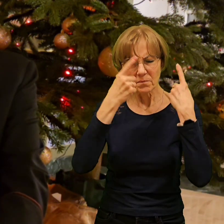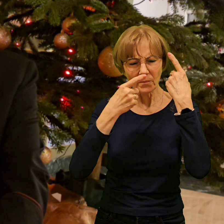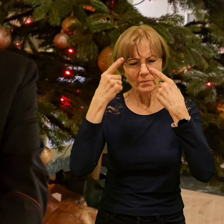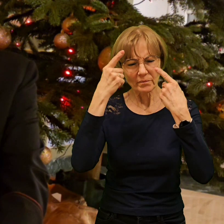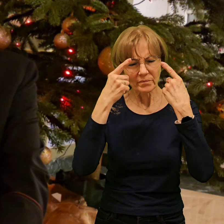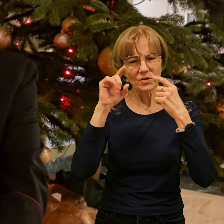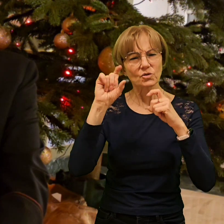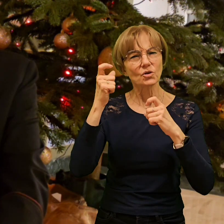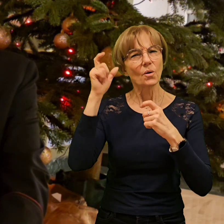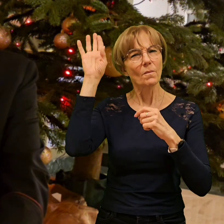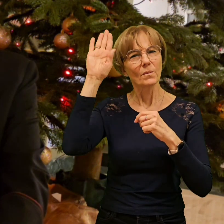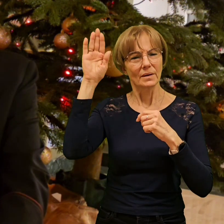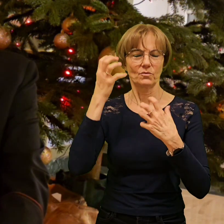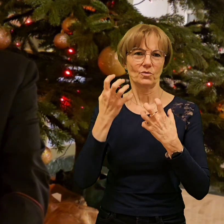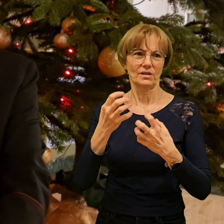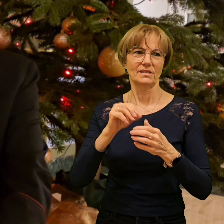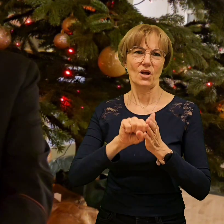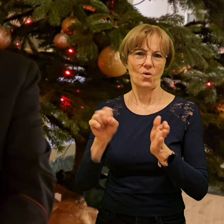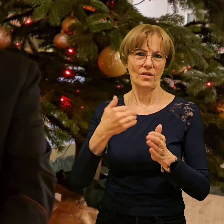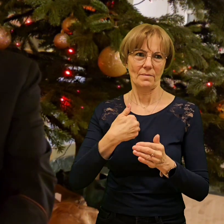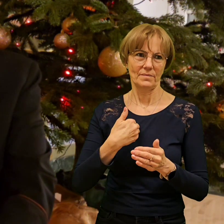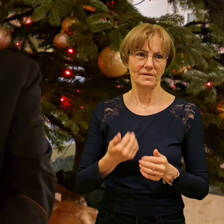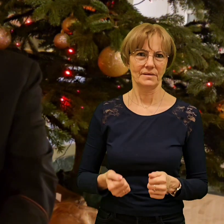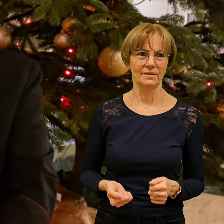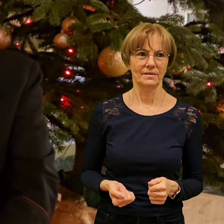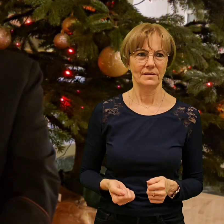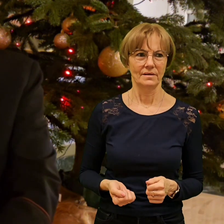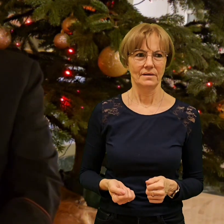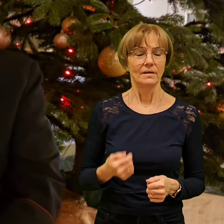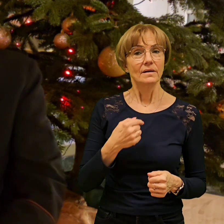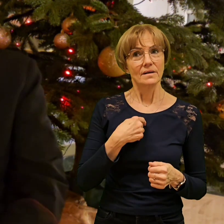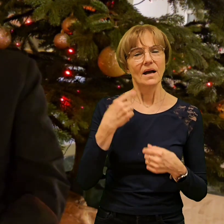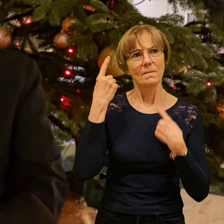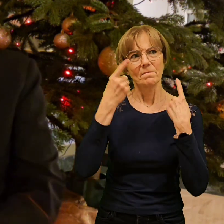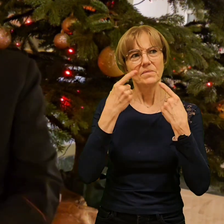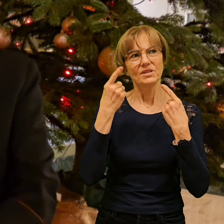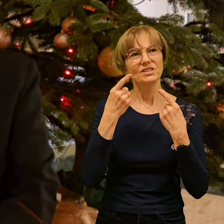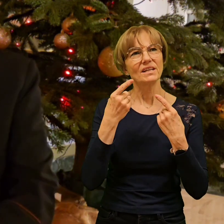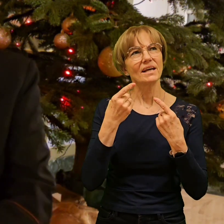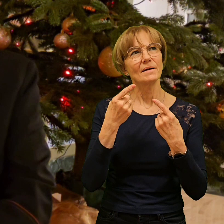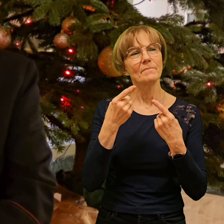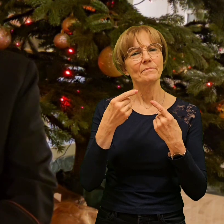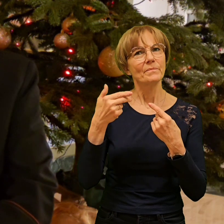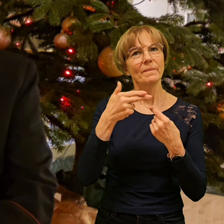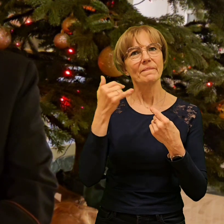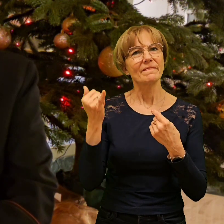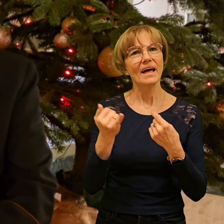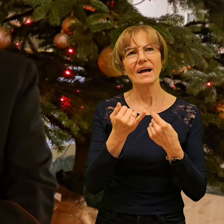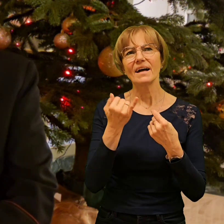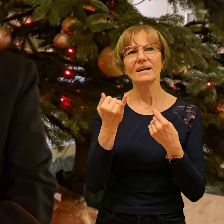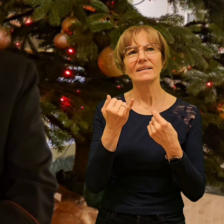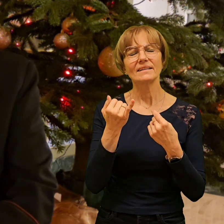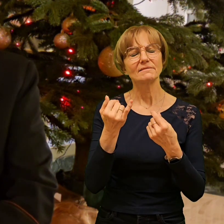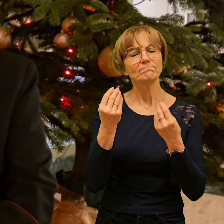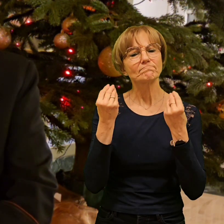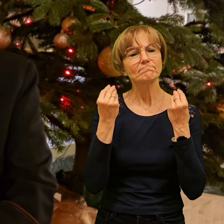Ale myślę, że właśnie najdoskonalszym sposobem zbliżenia się do